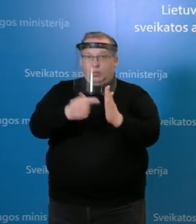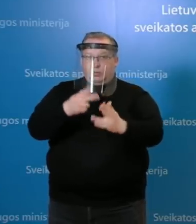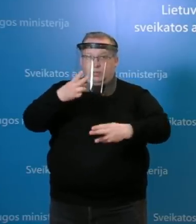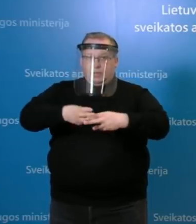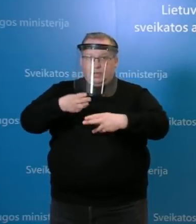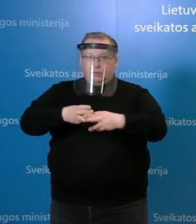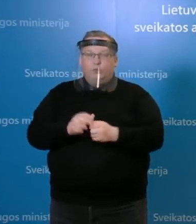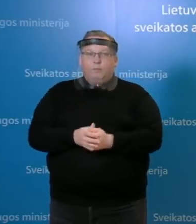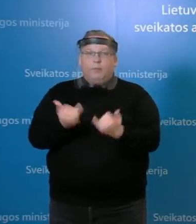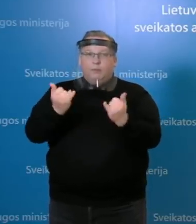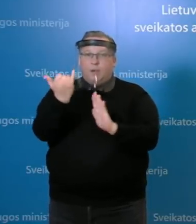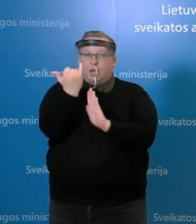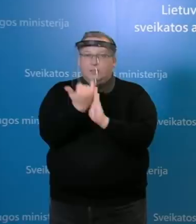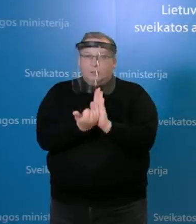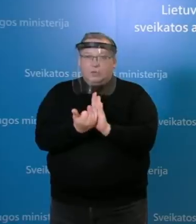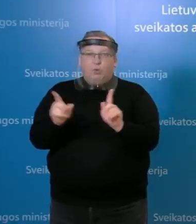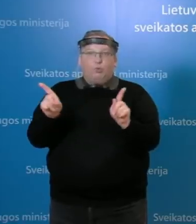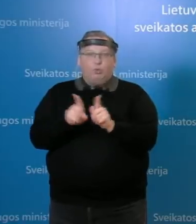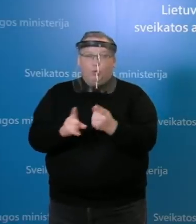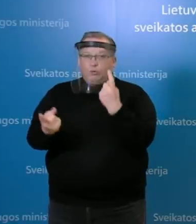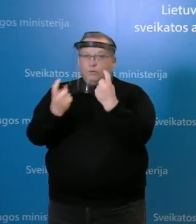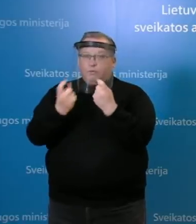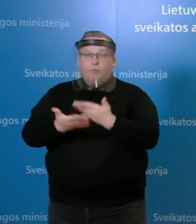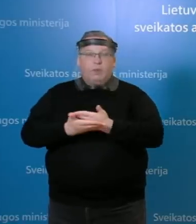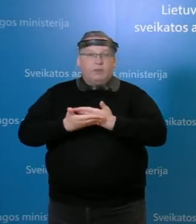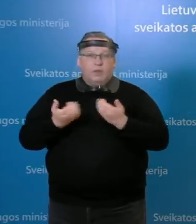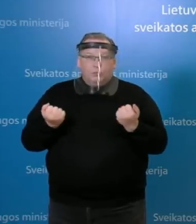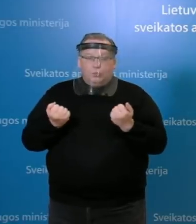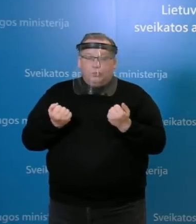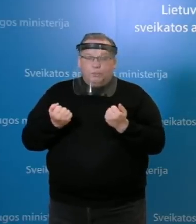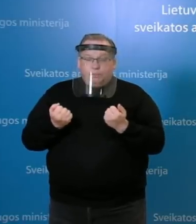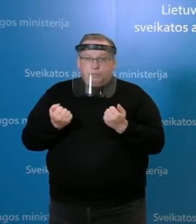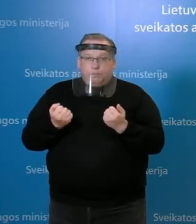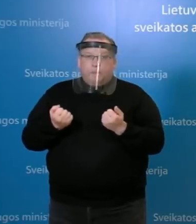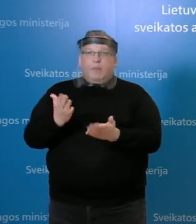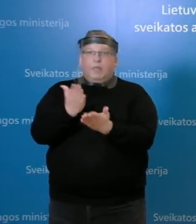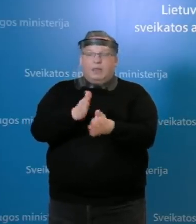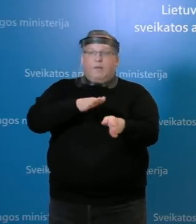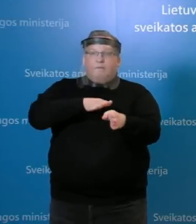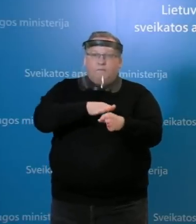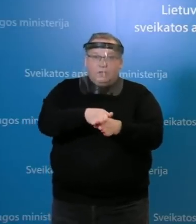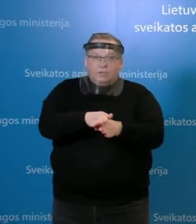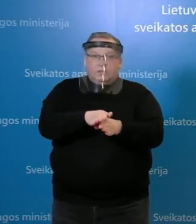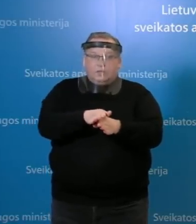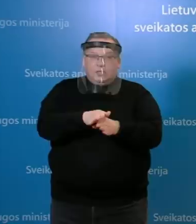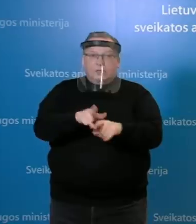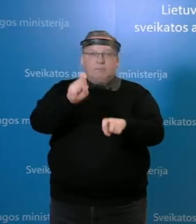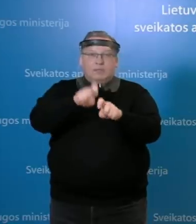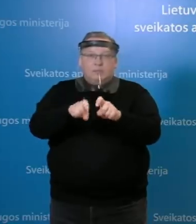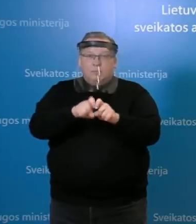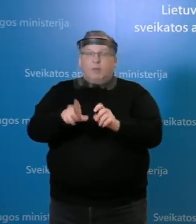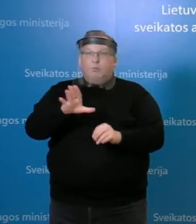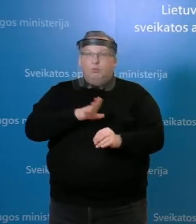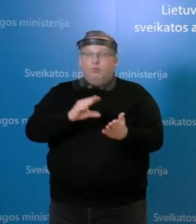labai atsiprašau, tokių duomenų neturiu. Aišku, yra vykdami vykdytas ir proaktivus tyrimas, kurio metu vis